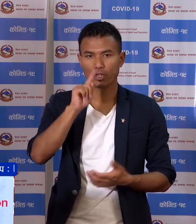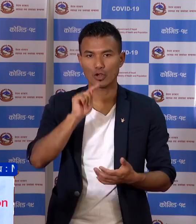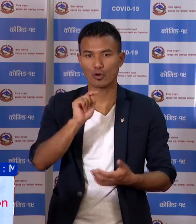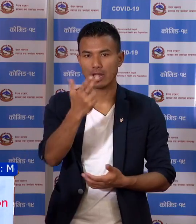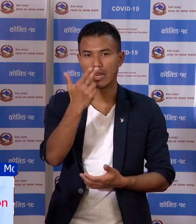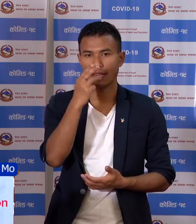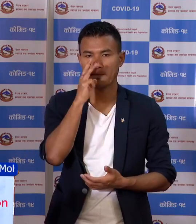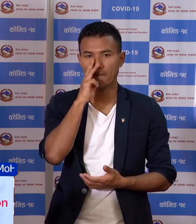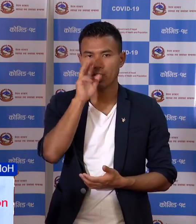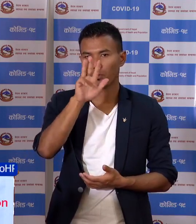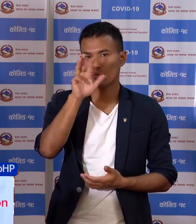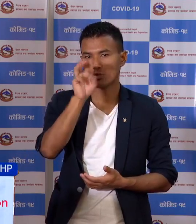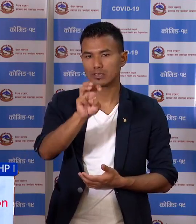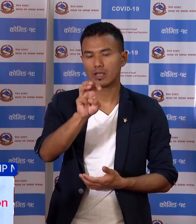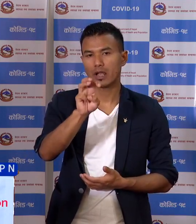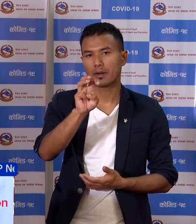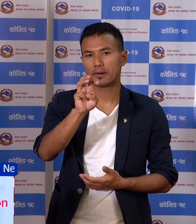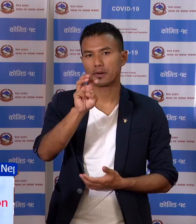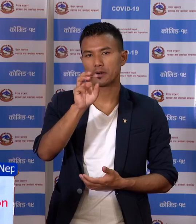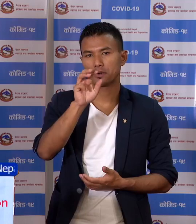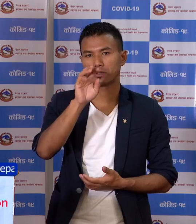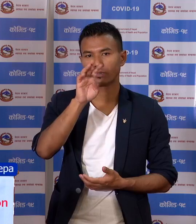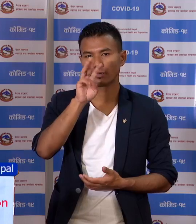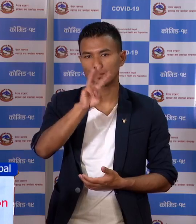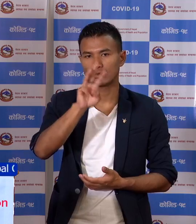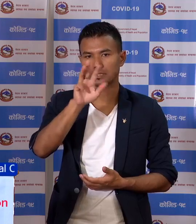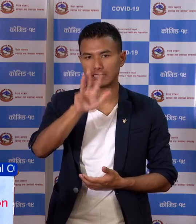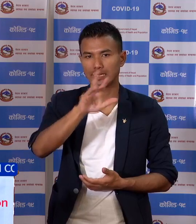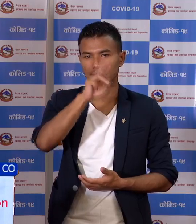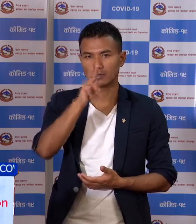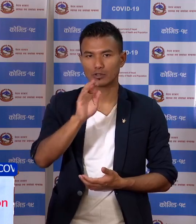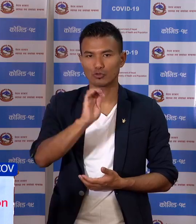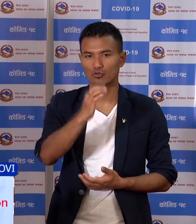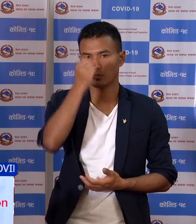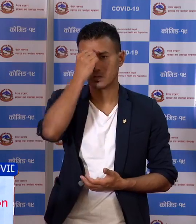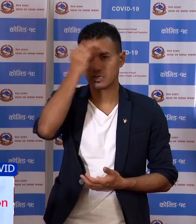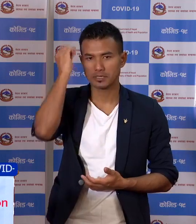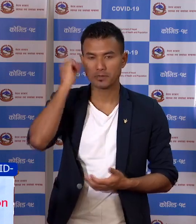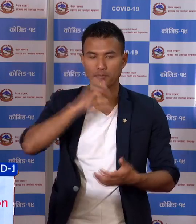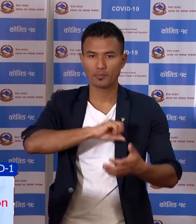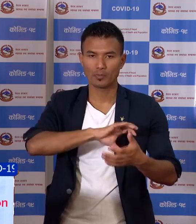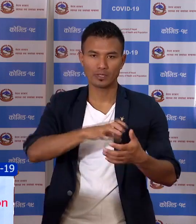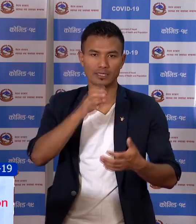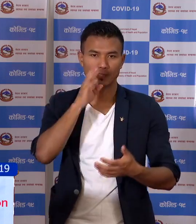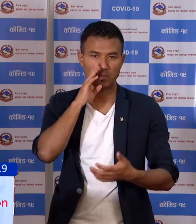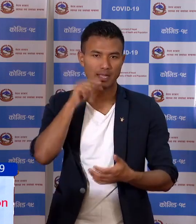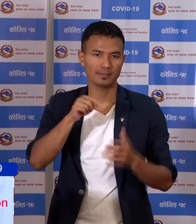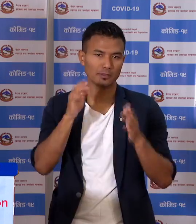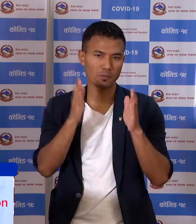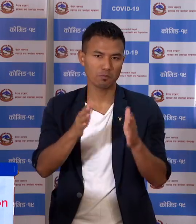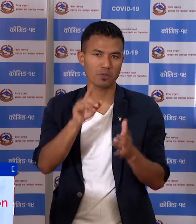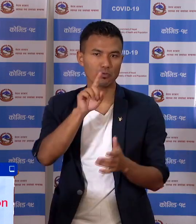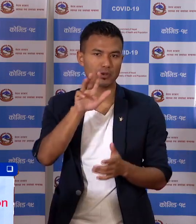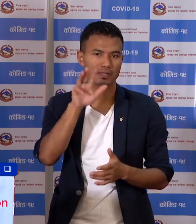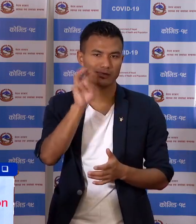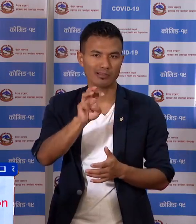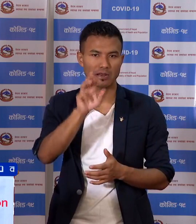कौनाली प्रदेश मां 949, रो सुधर पस्षिम प्रदेश मां आज सम्मां